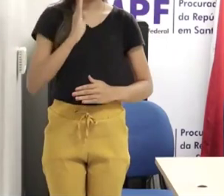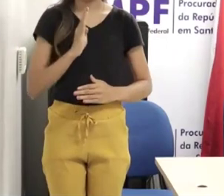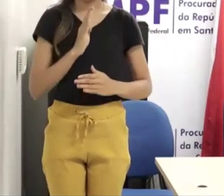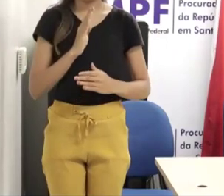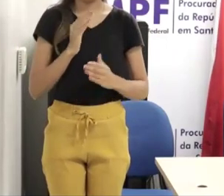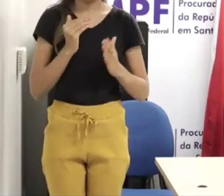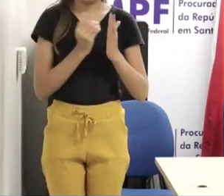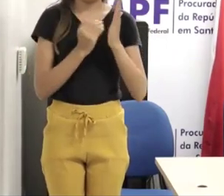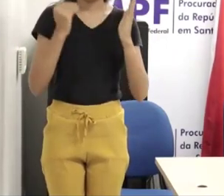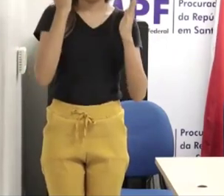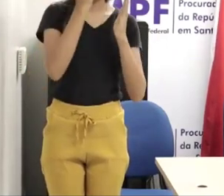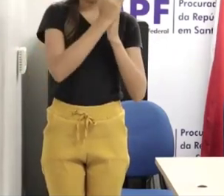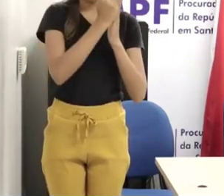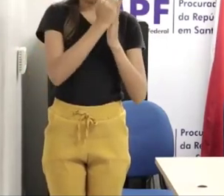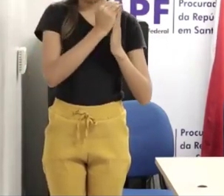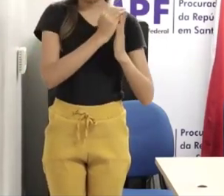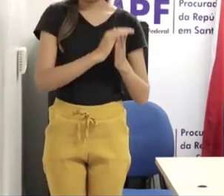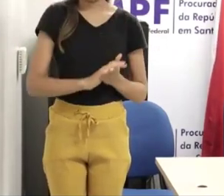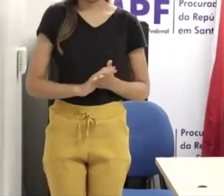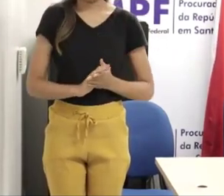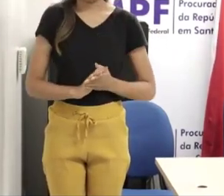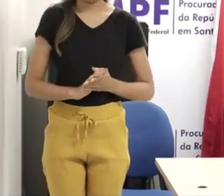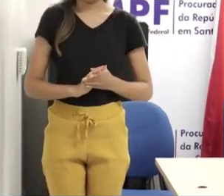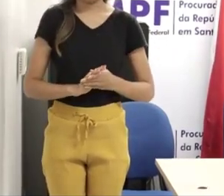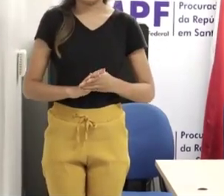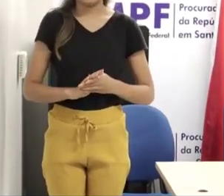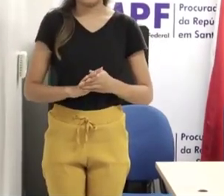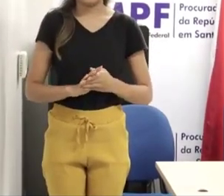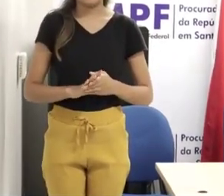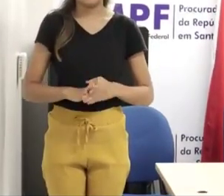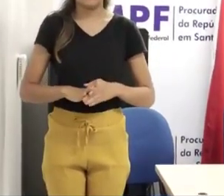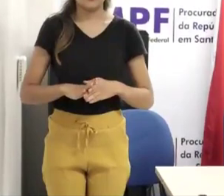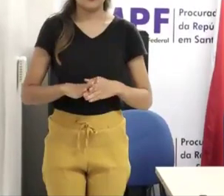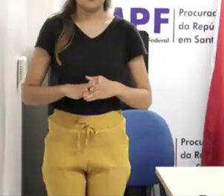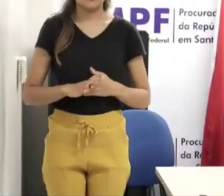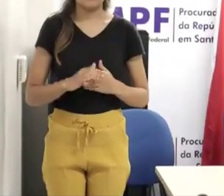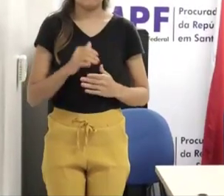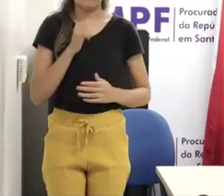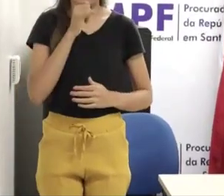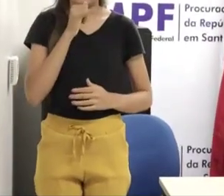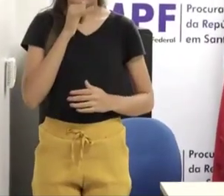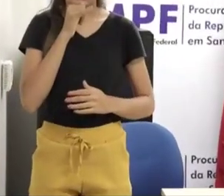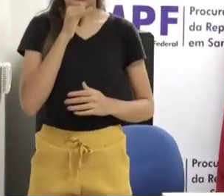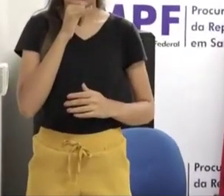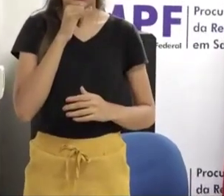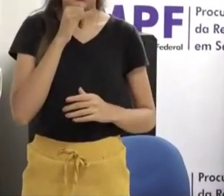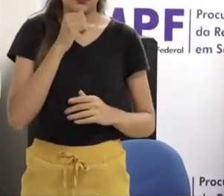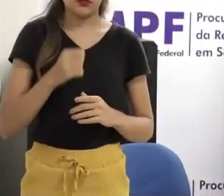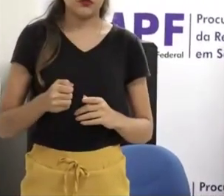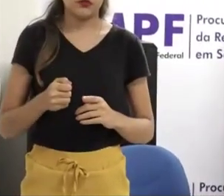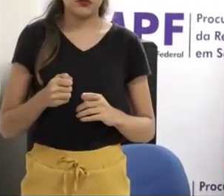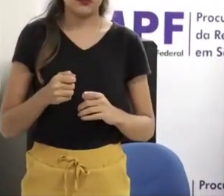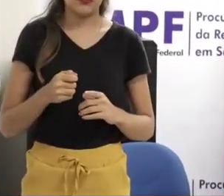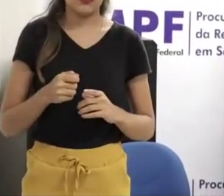vertiginosa, sendo que no primeiro semestre de 2022, mais de 78 mil denúncias foram